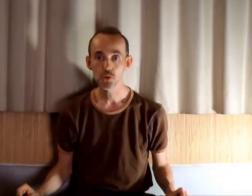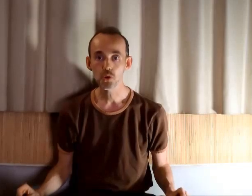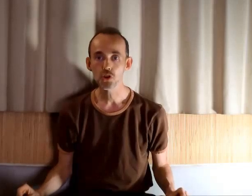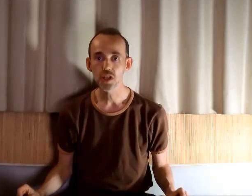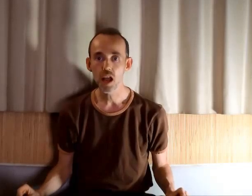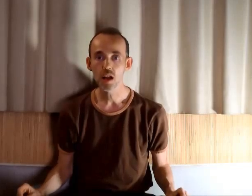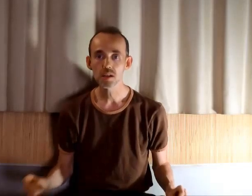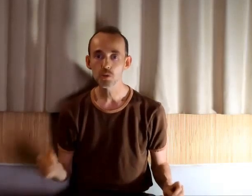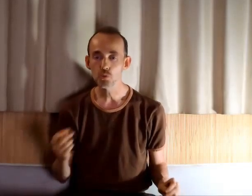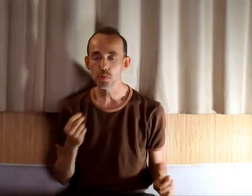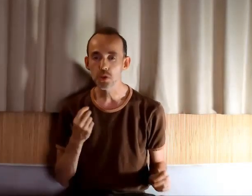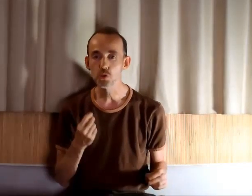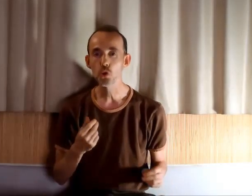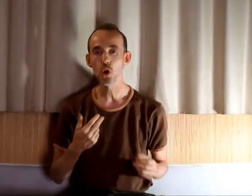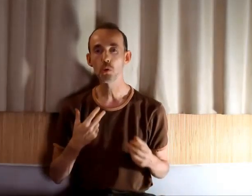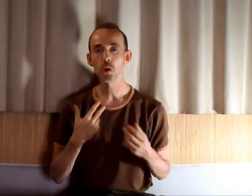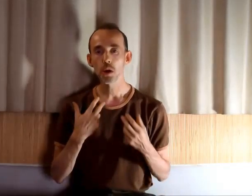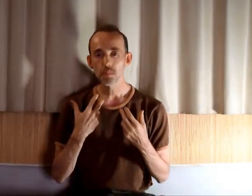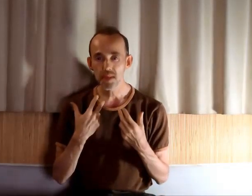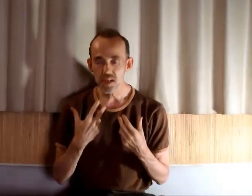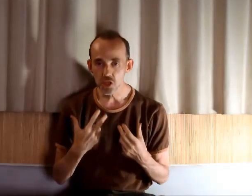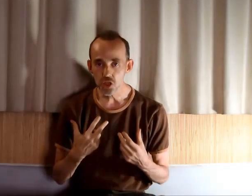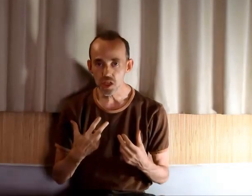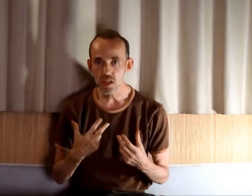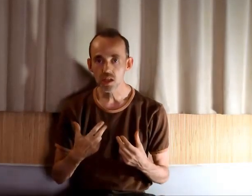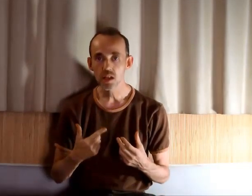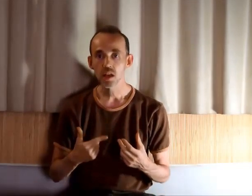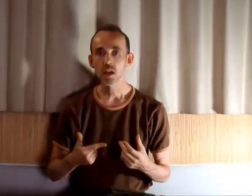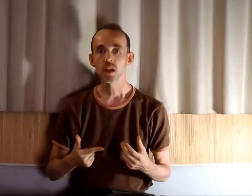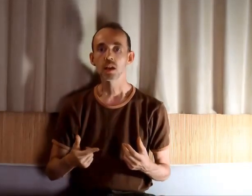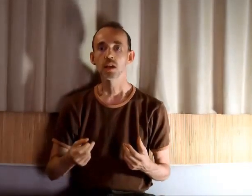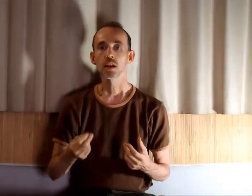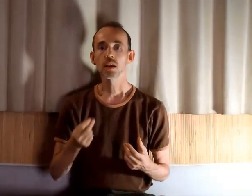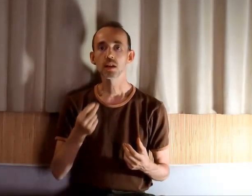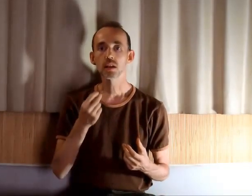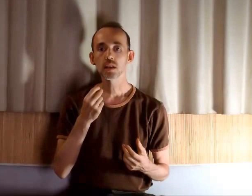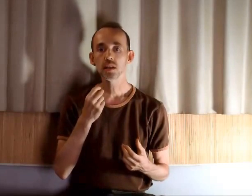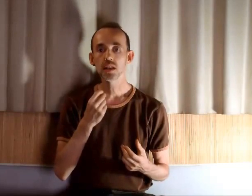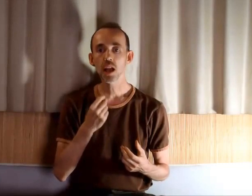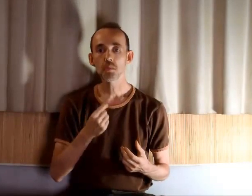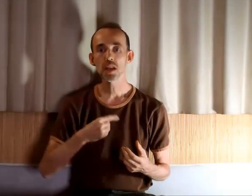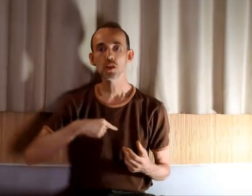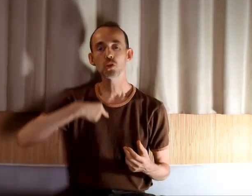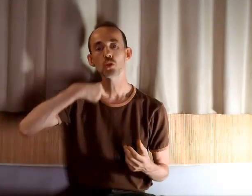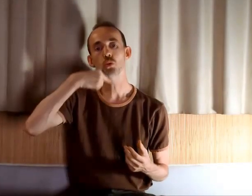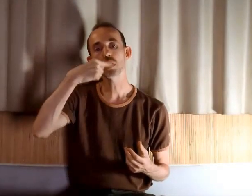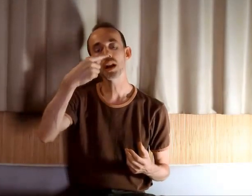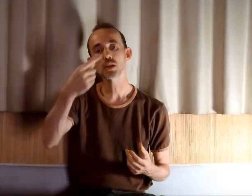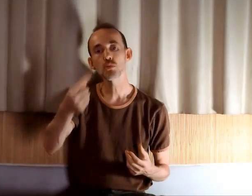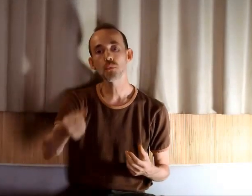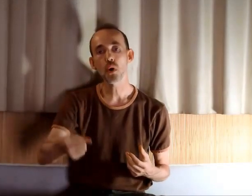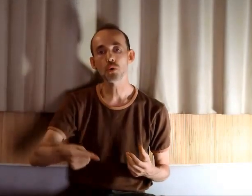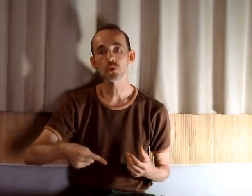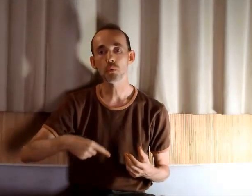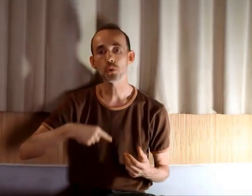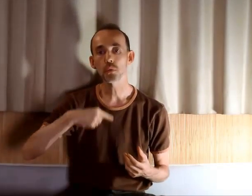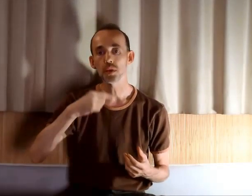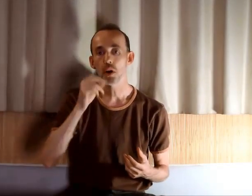blessure originelle, c'est une blessure psychique qui détermine toute la souffrance dans votre vie.